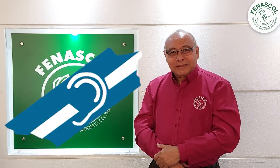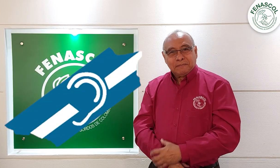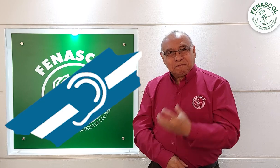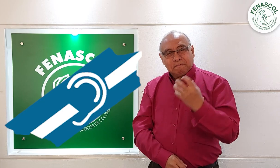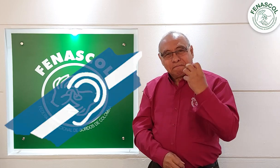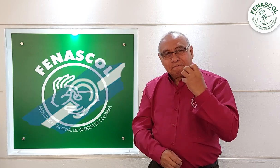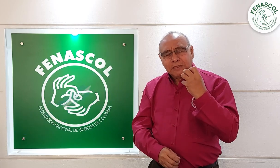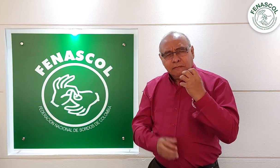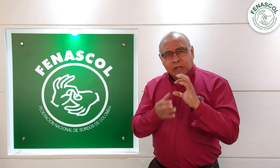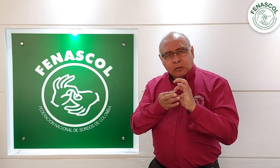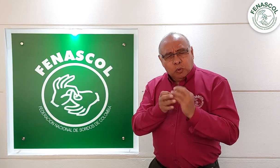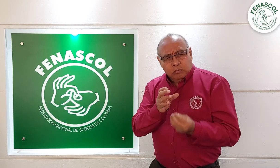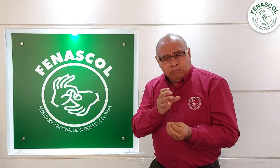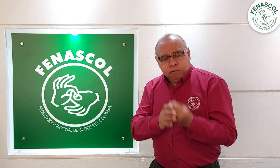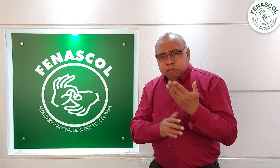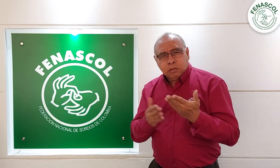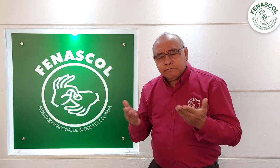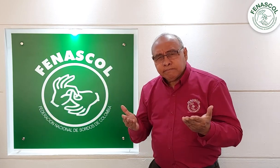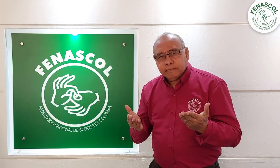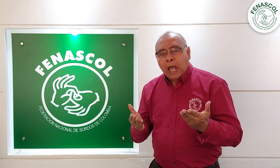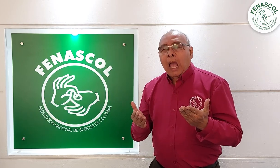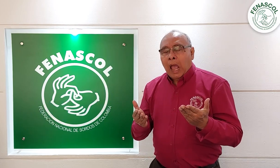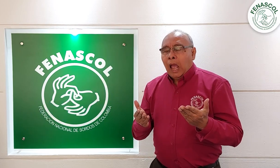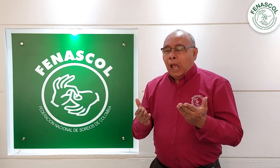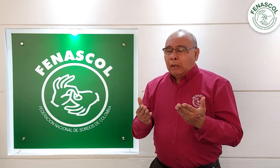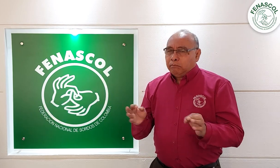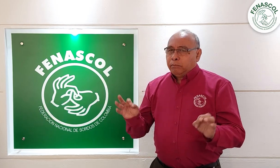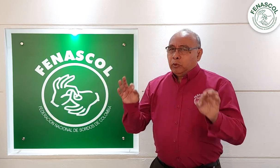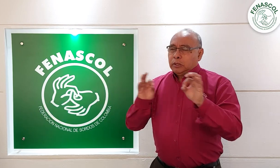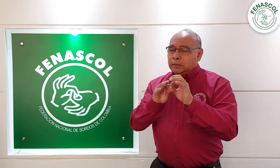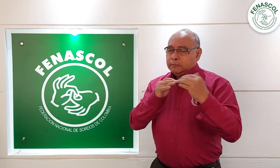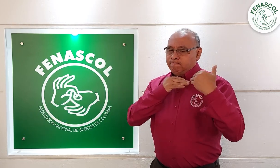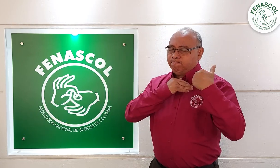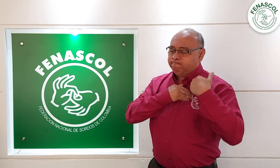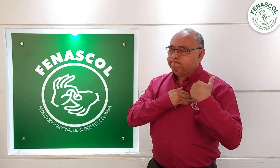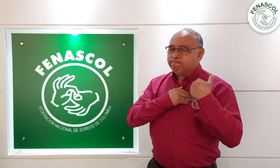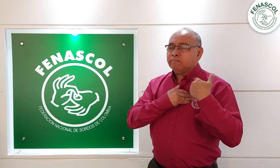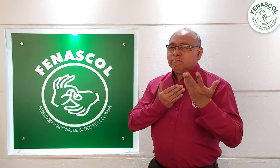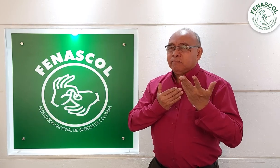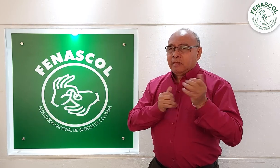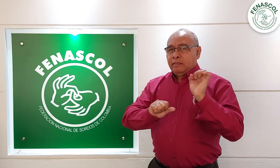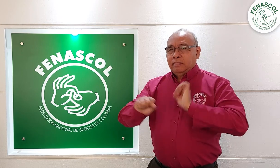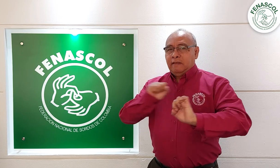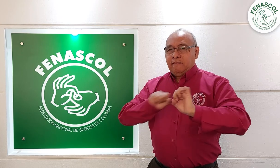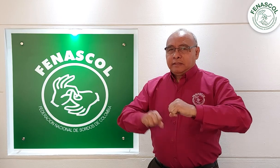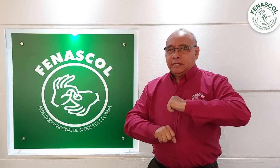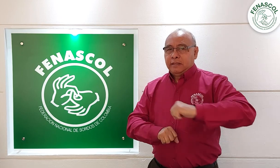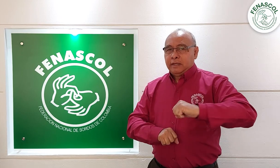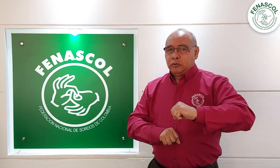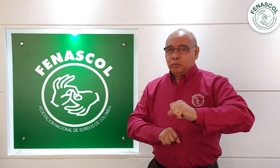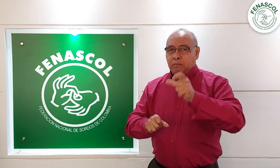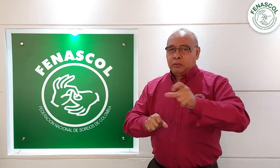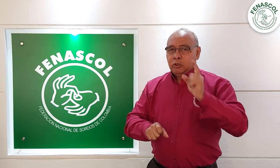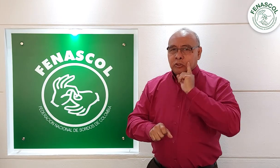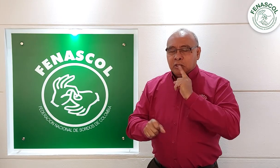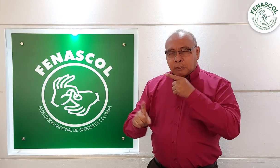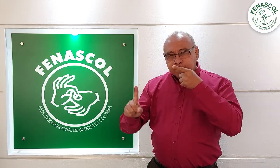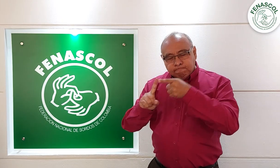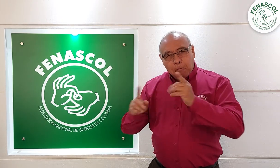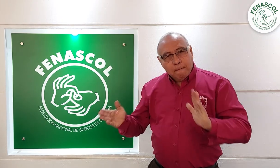Con la creación de FENASCOL, su misión es contribuir a mejorar la calidad de vida de las personas sordas a través de la defensa de